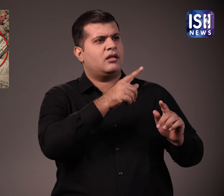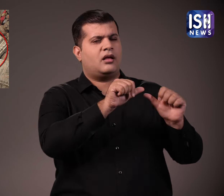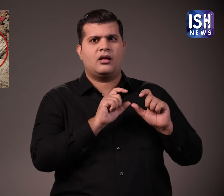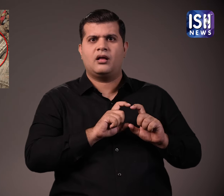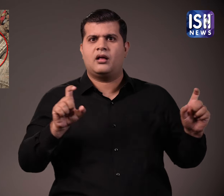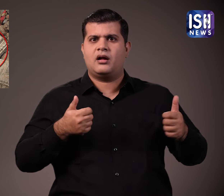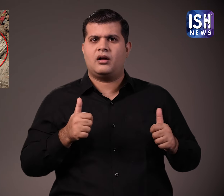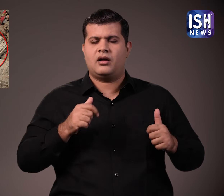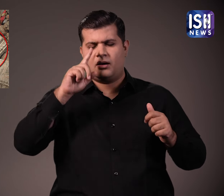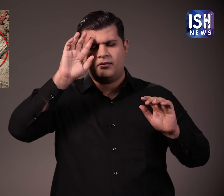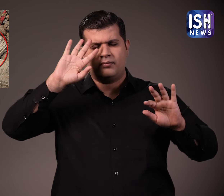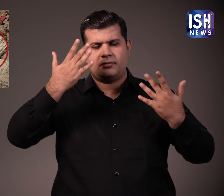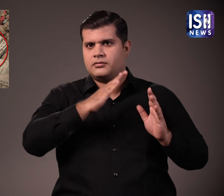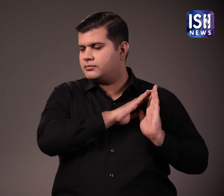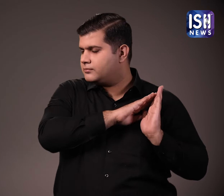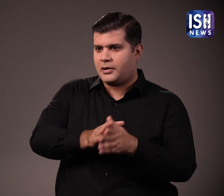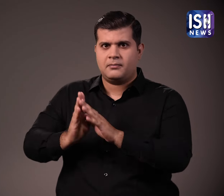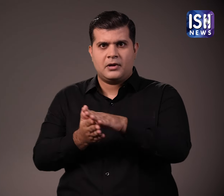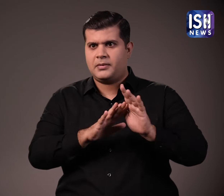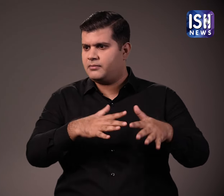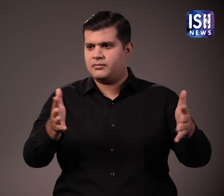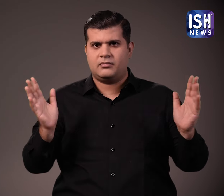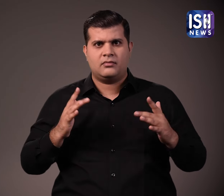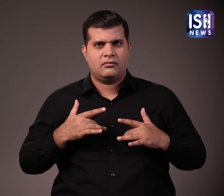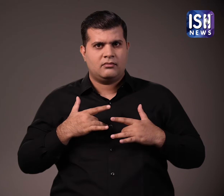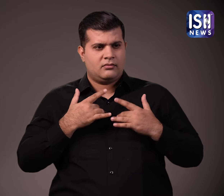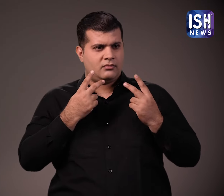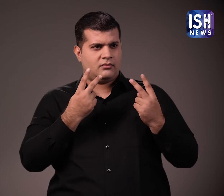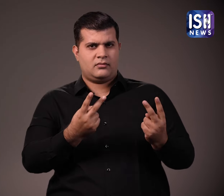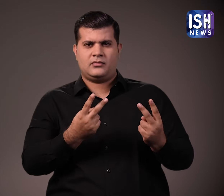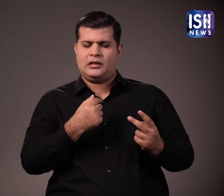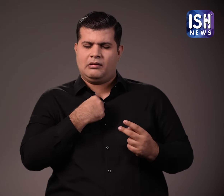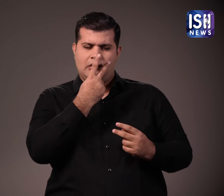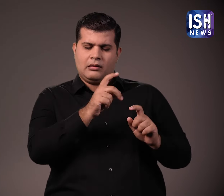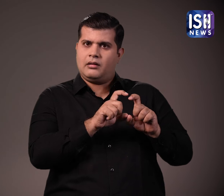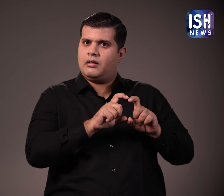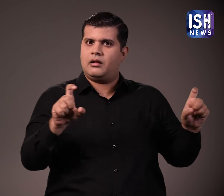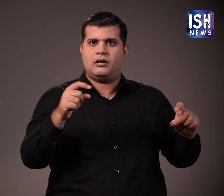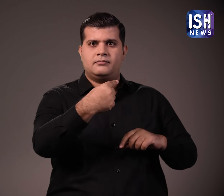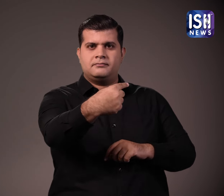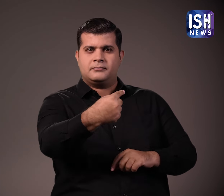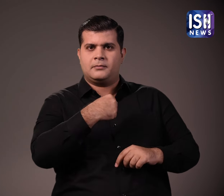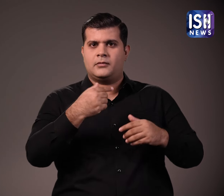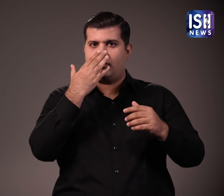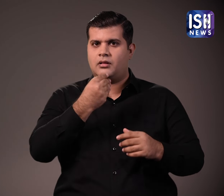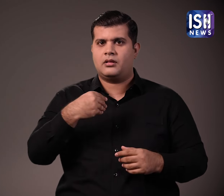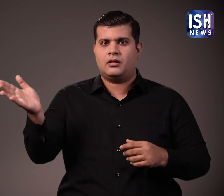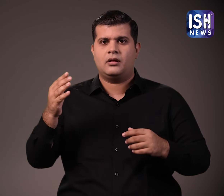लेकिन उन्होंने कोई स्पास जवाब नहीं दिया और तोड़ फोर पर उतर आये. जैन समुदाई इस पर्ष रूप से मैसूस करता है कि